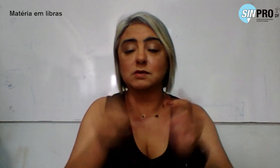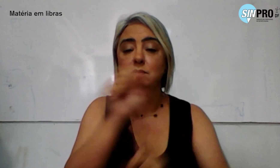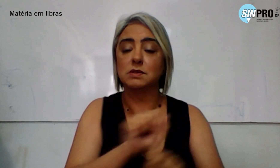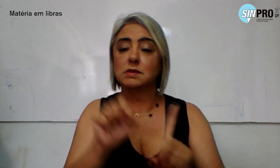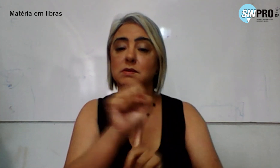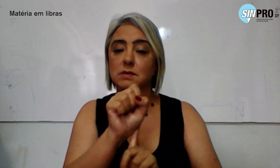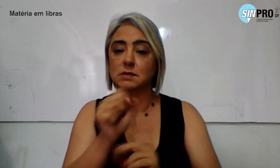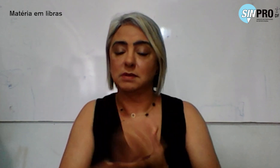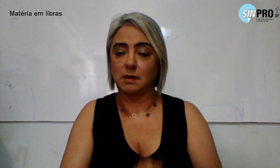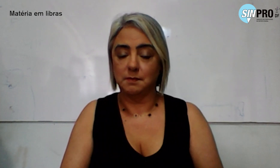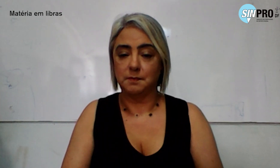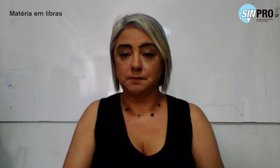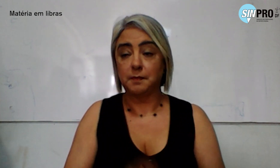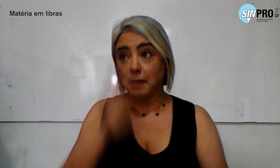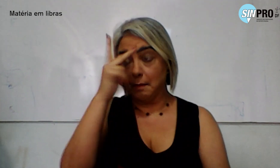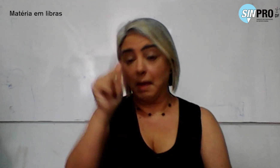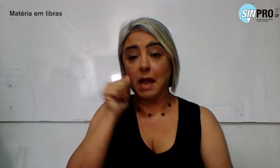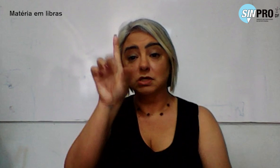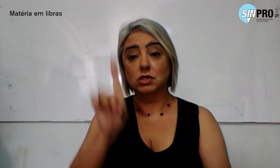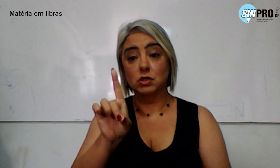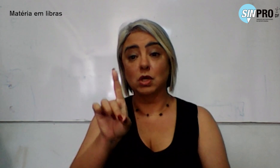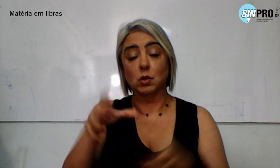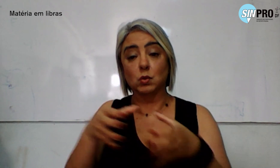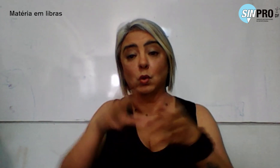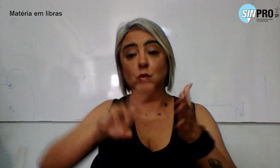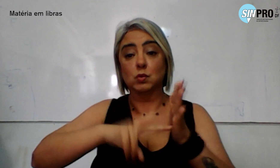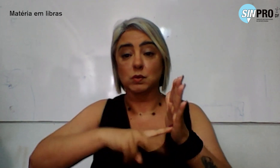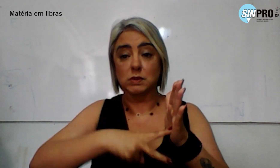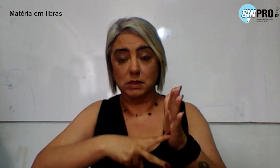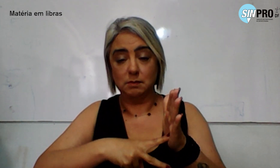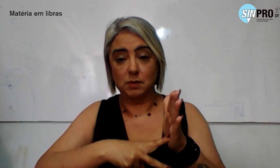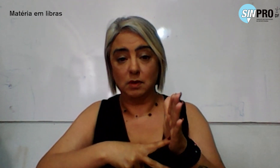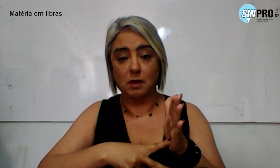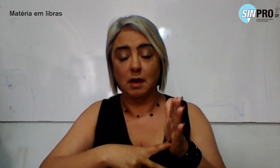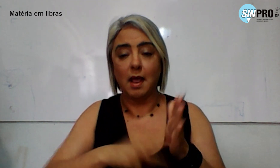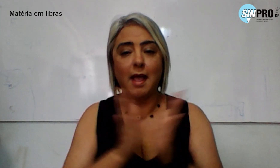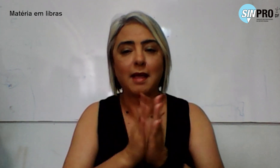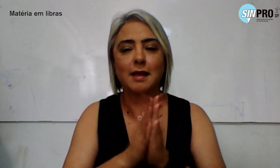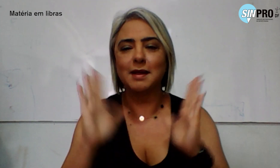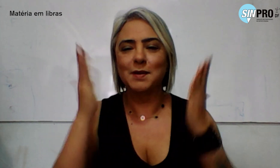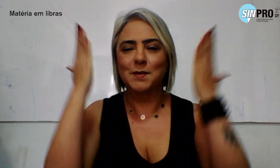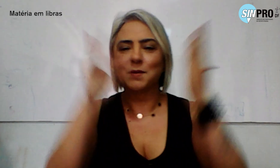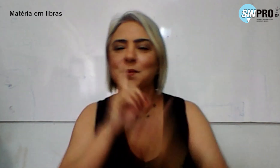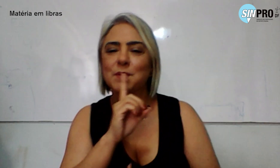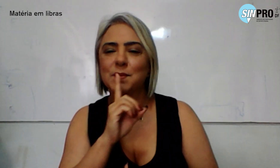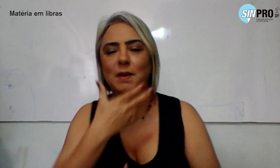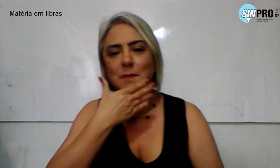Para a diretoria colegiada do Simpro, a comemoração do aniversário de Freire